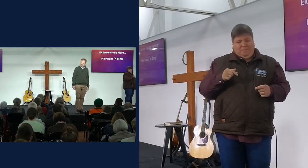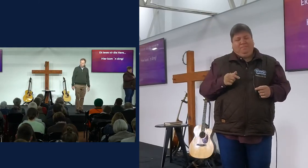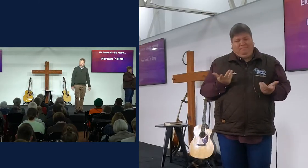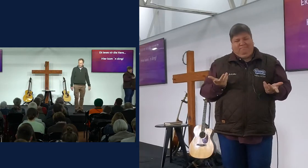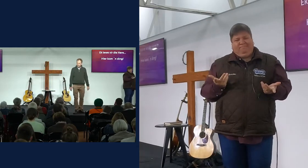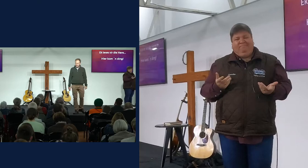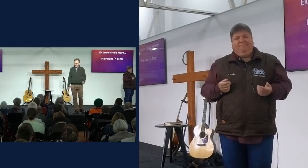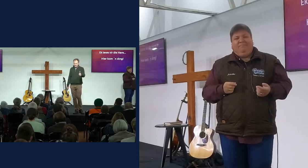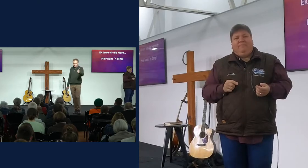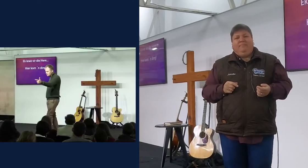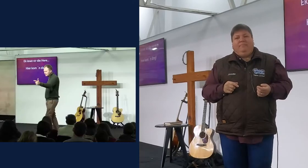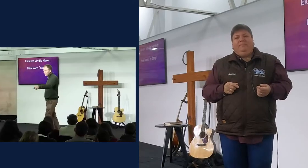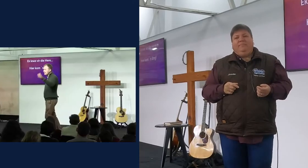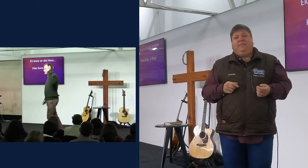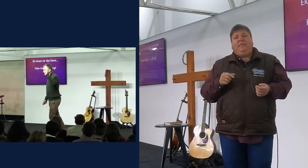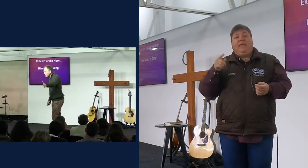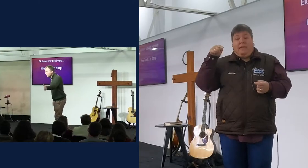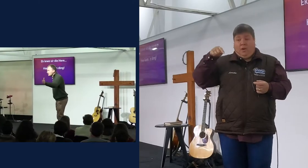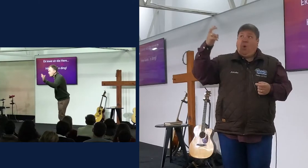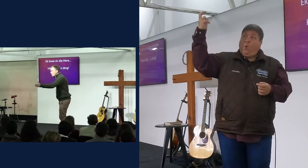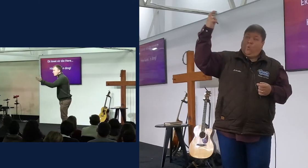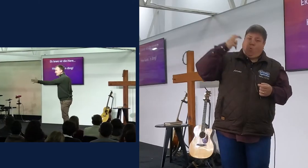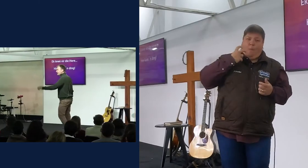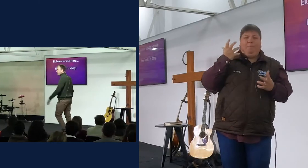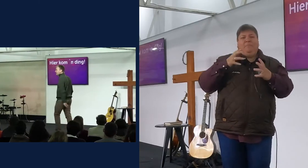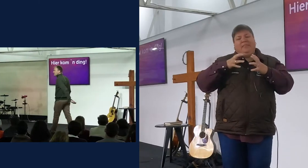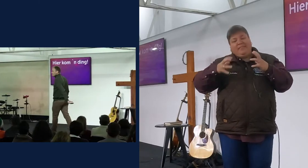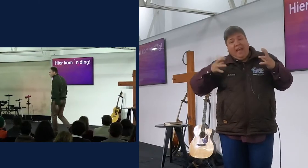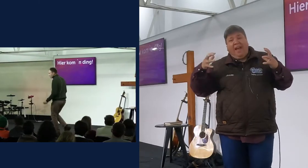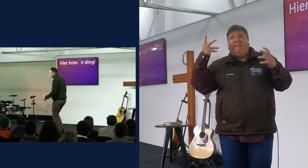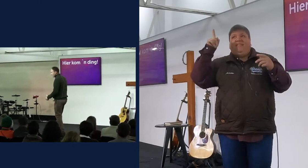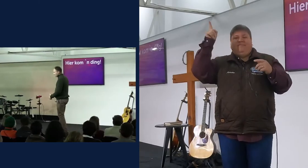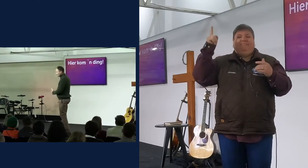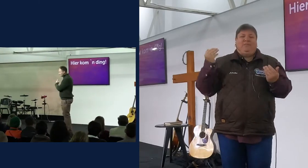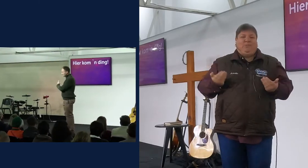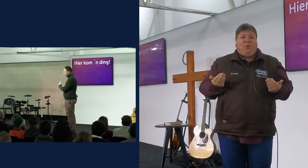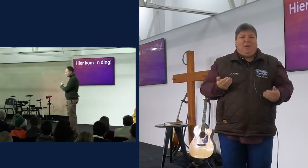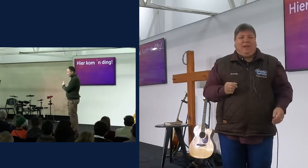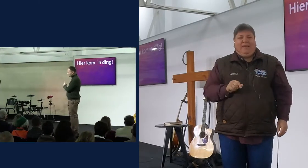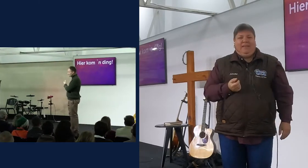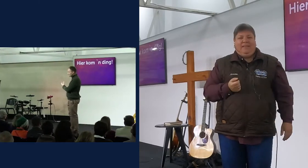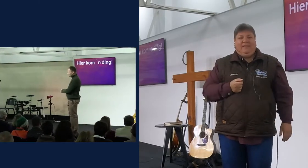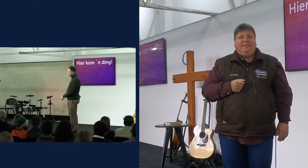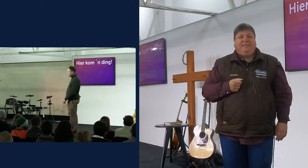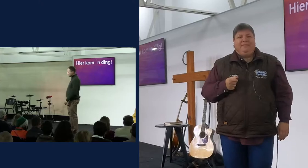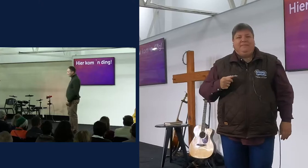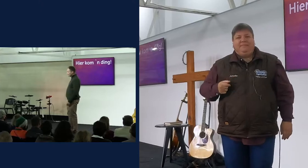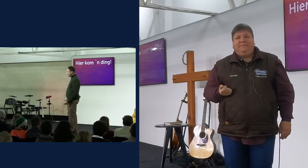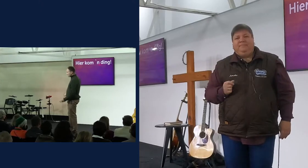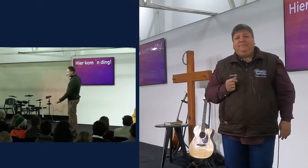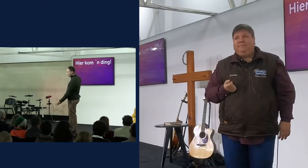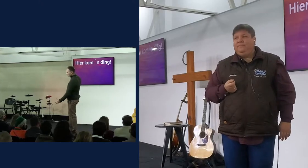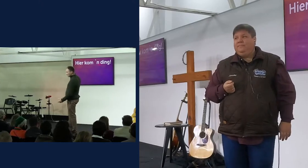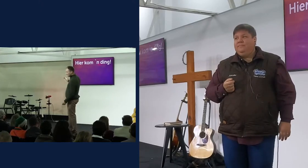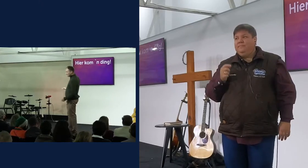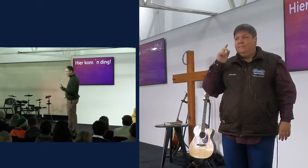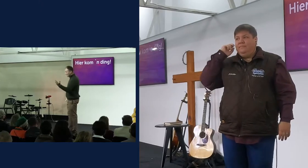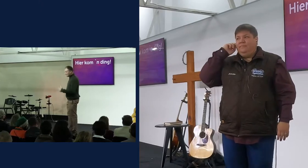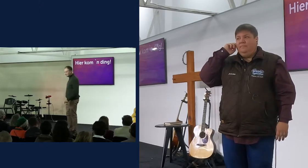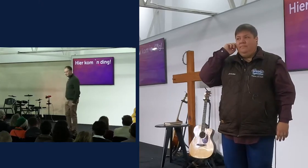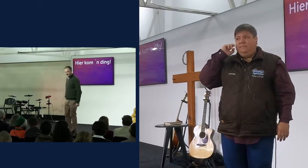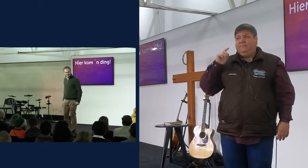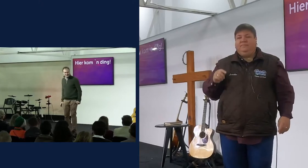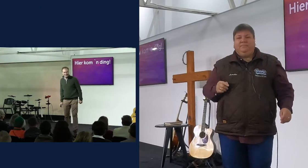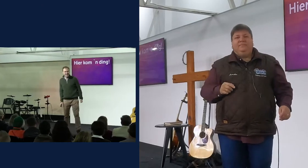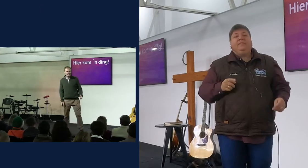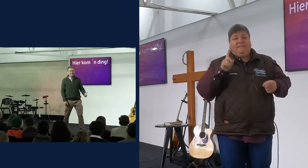kan as het wees op die telling van drie, 1, 2, 3, hier kom een ding, jy nou gesien wat ek daar gedoen het, dit dramatische effect, ons maak hom groter, so dat jy hulle